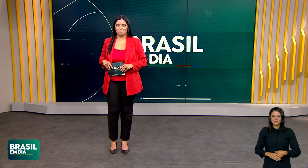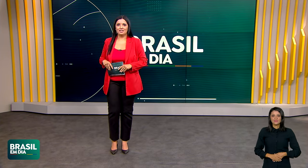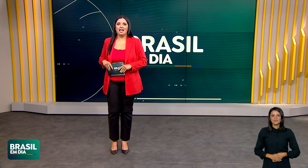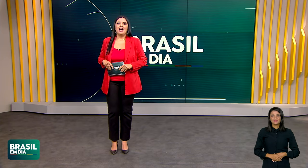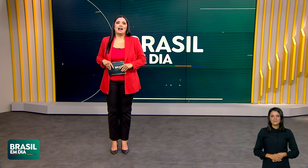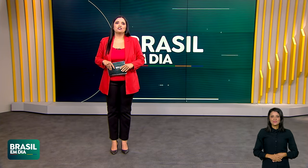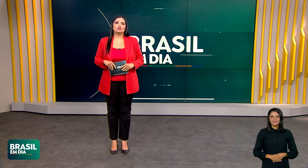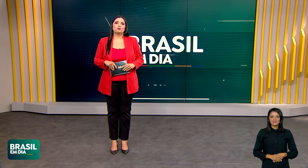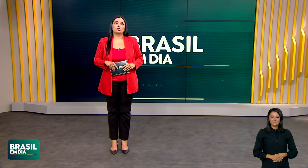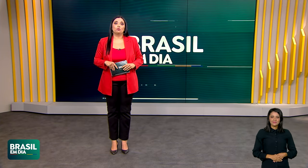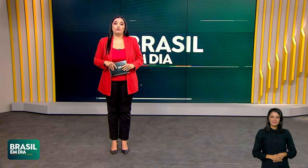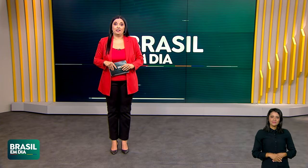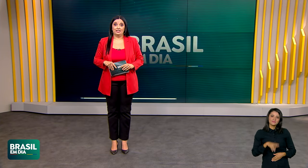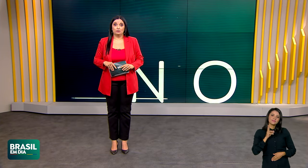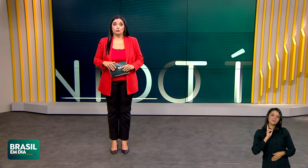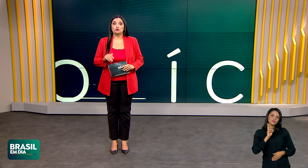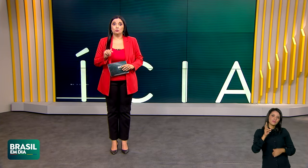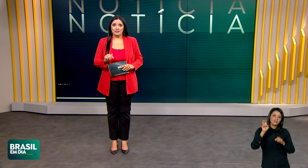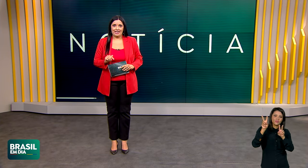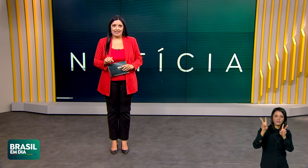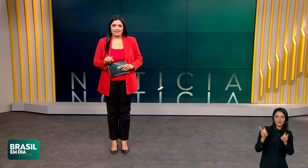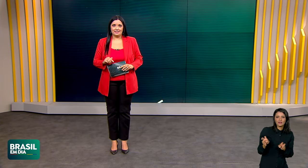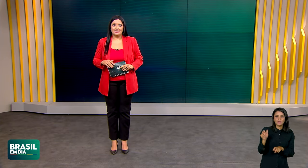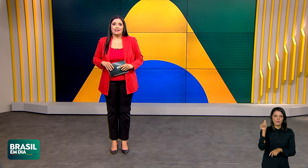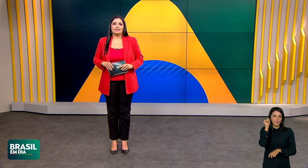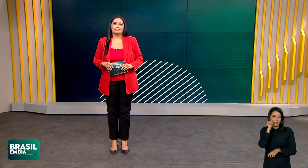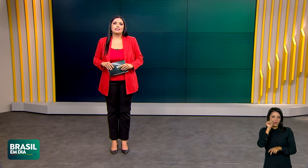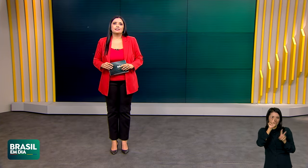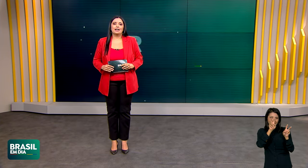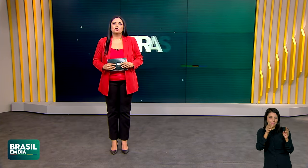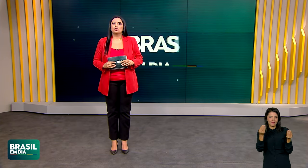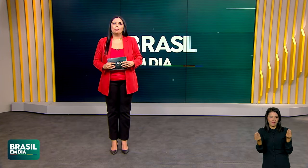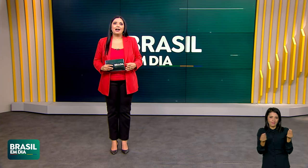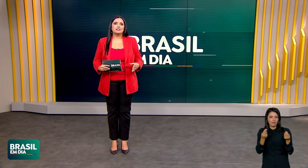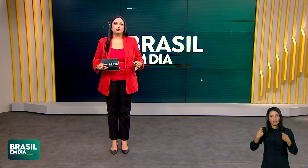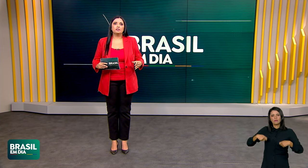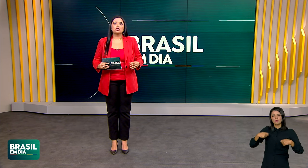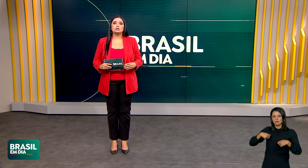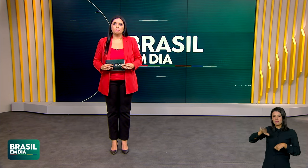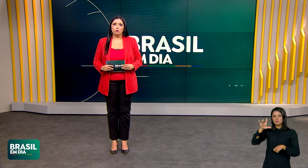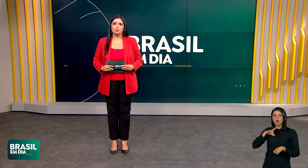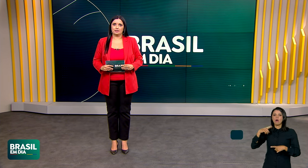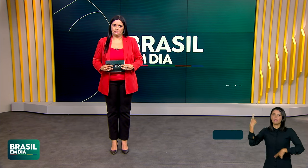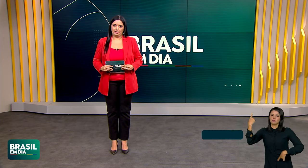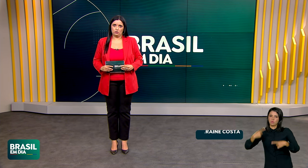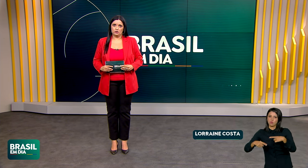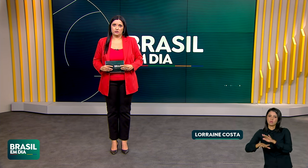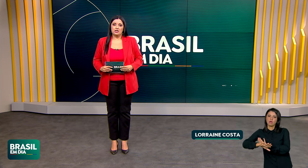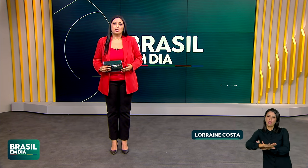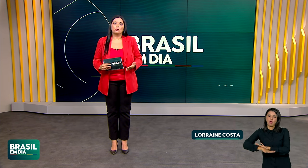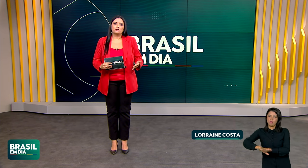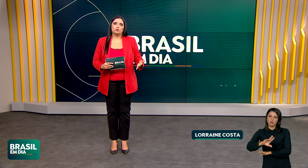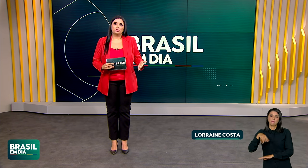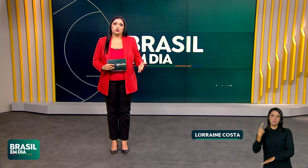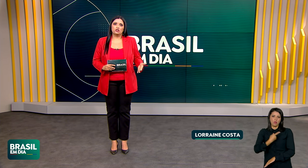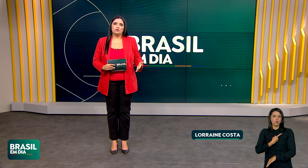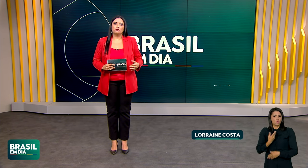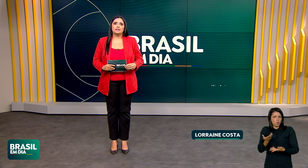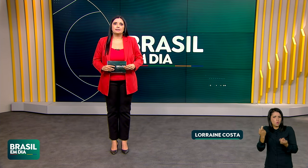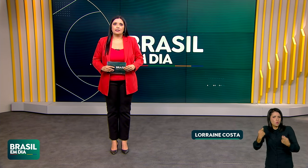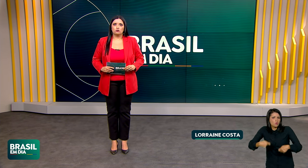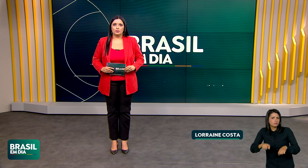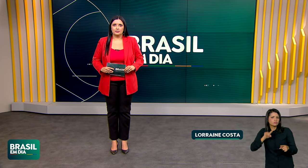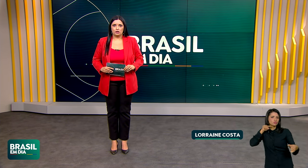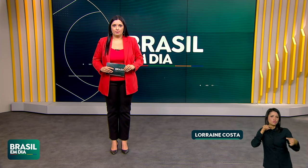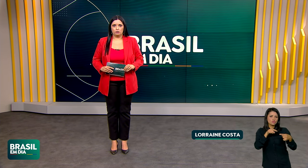A gente continua falando de mulheres, da necessidade de mais políticas públicas para nós. Com esse objetivo,